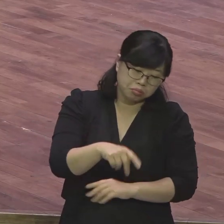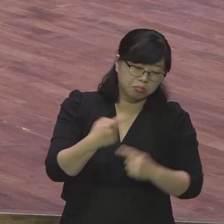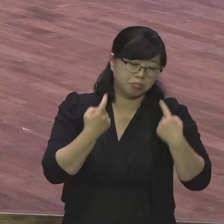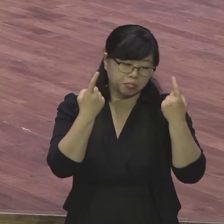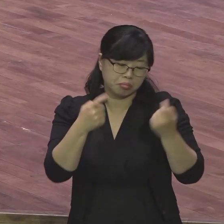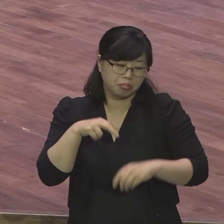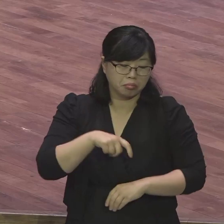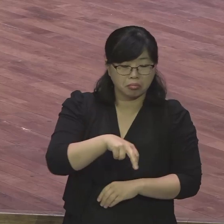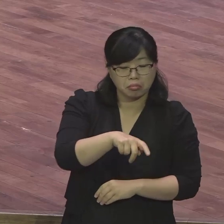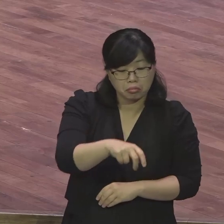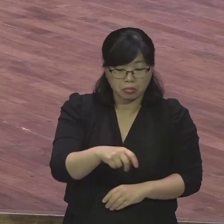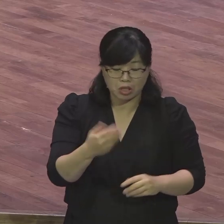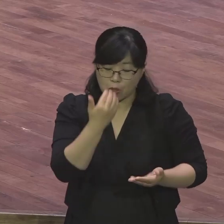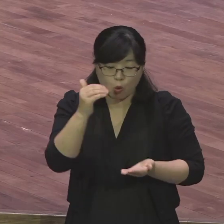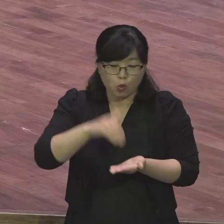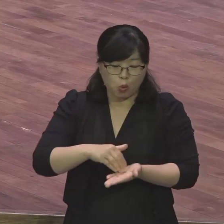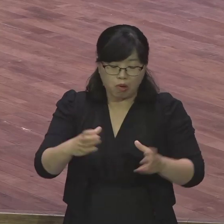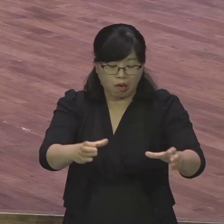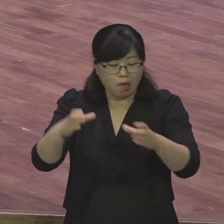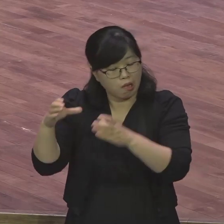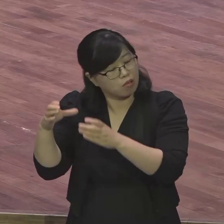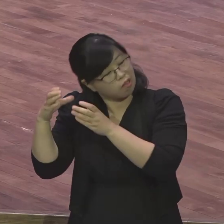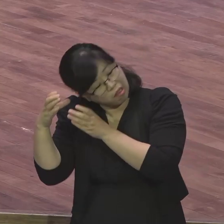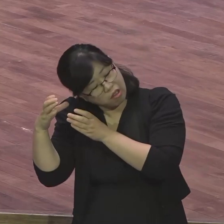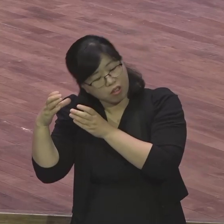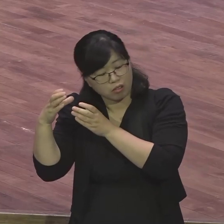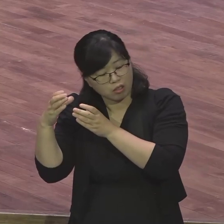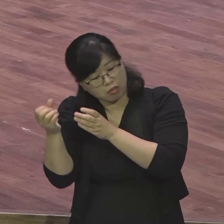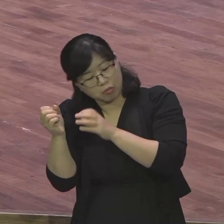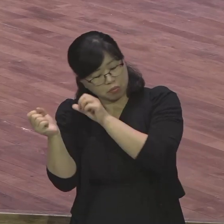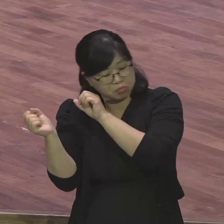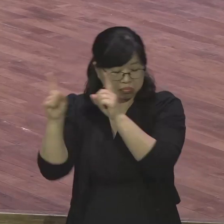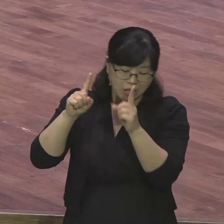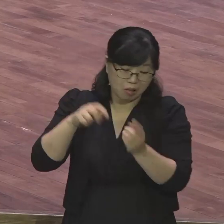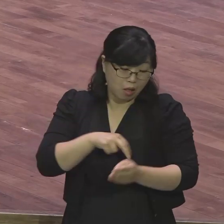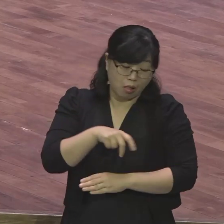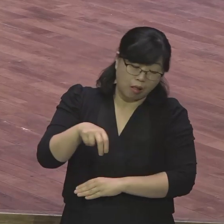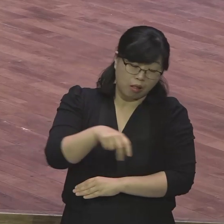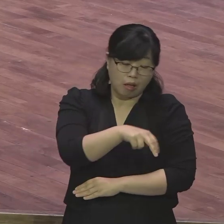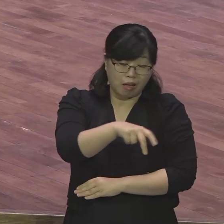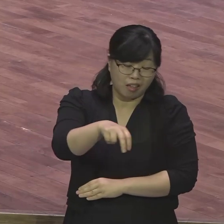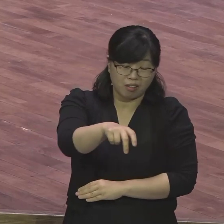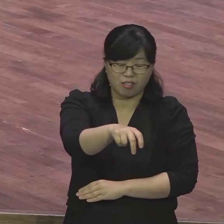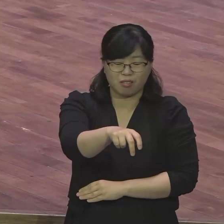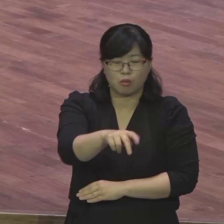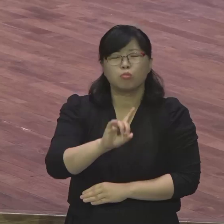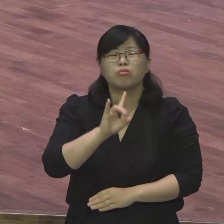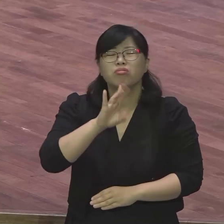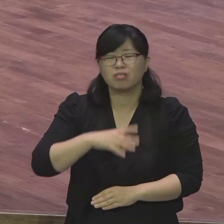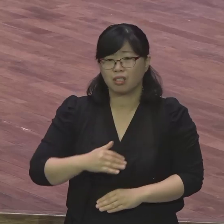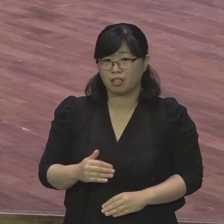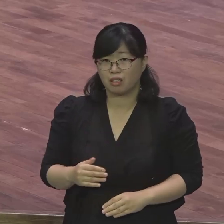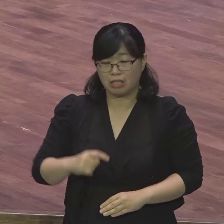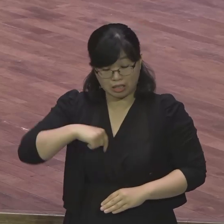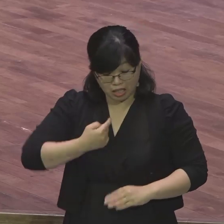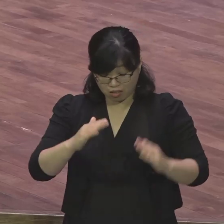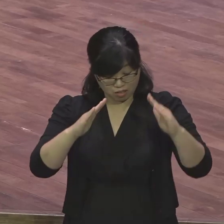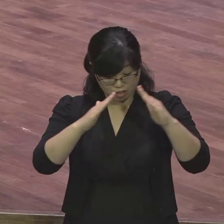예수님 시대에 2000년 전에 이 팔레스타인 이스라엘이 먼지 구덕이오. 신발 없어요. 스레파요.